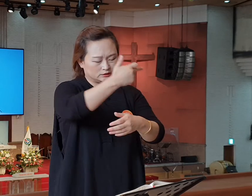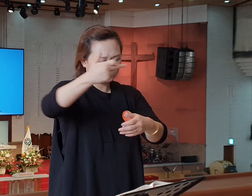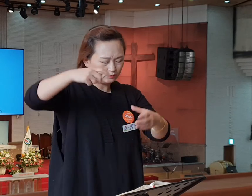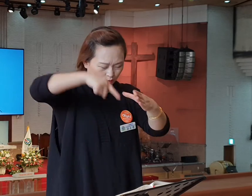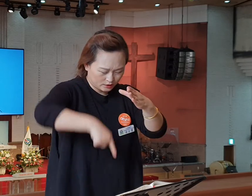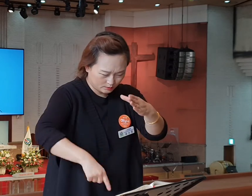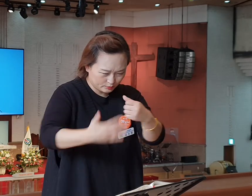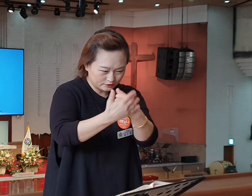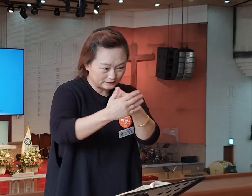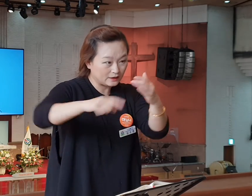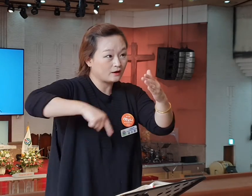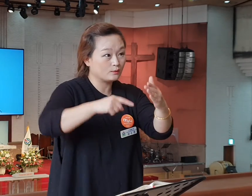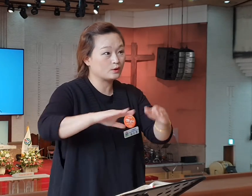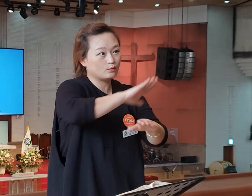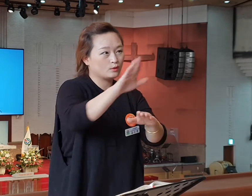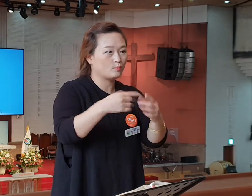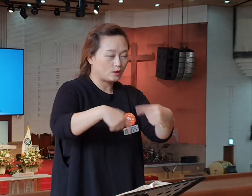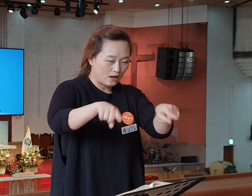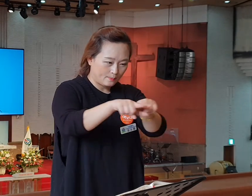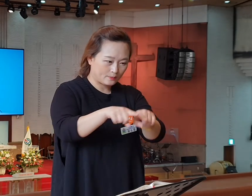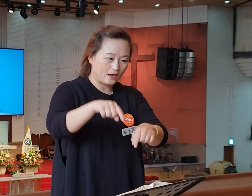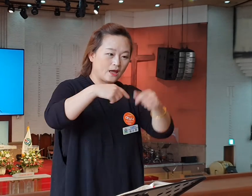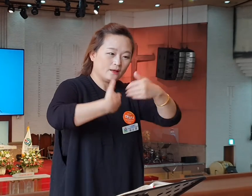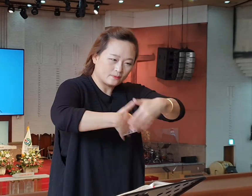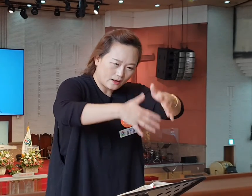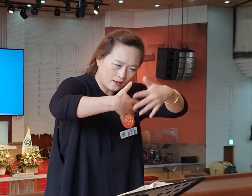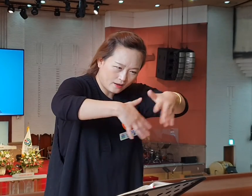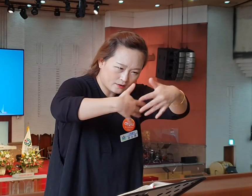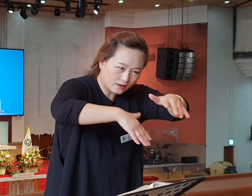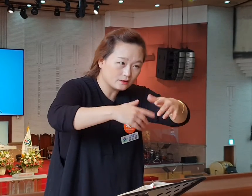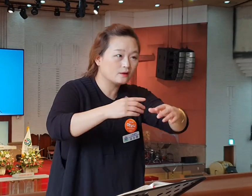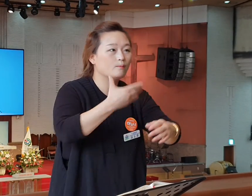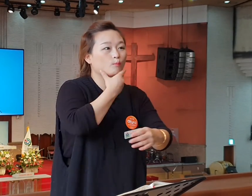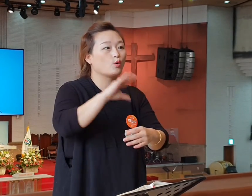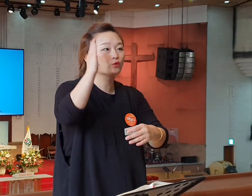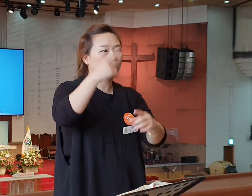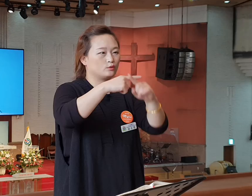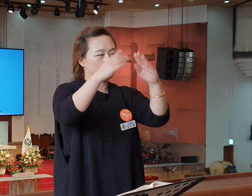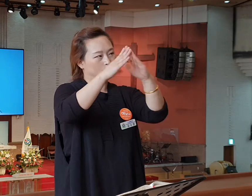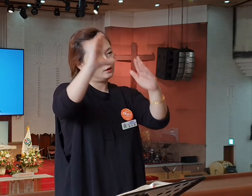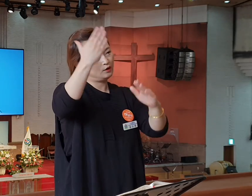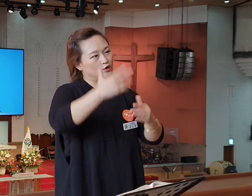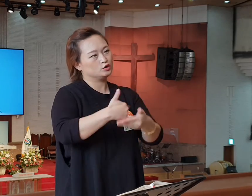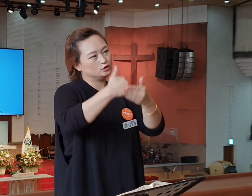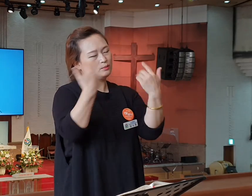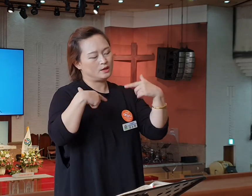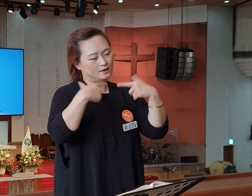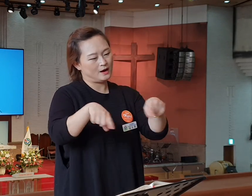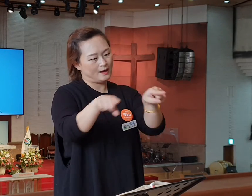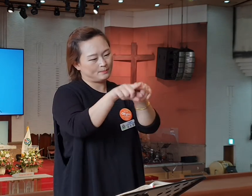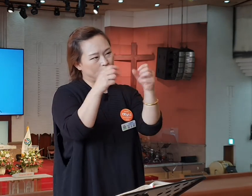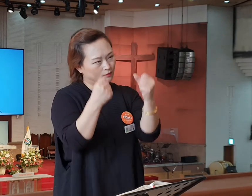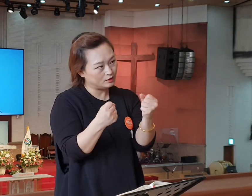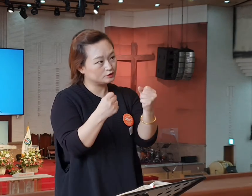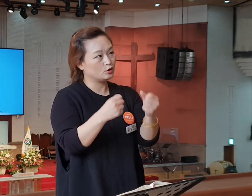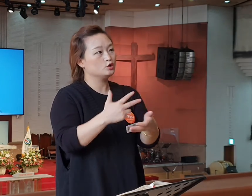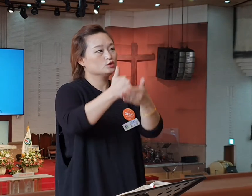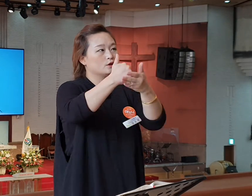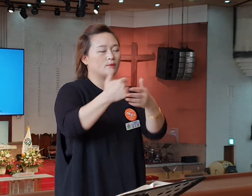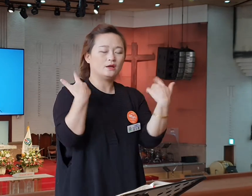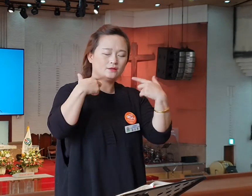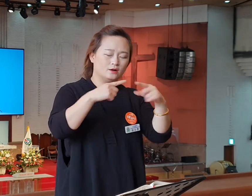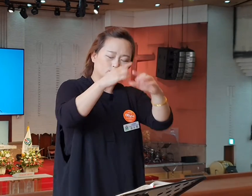함께 앞으로 앞으로 나아가는 복된 교회 되요. 주님이 늘 함께 거하시는 주께서 붙잡으시고